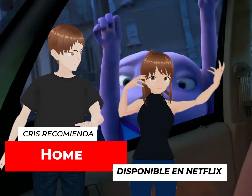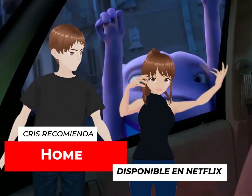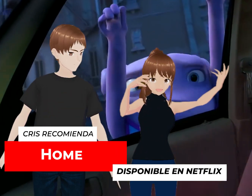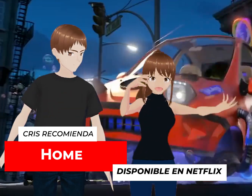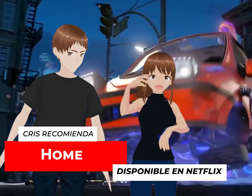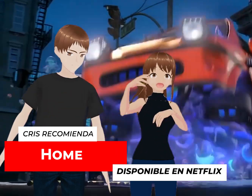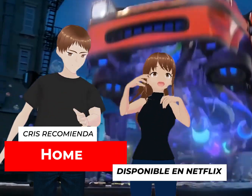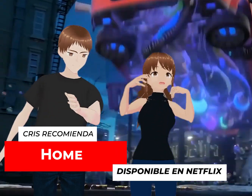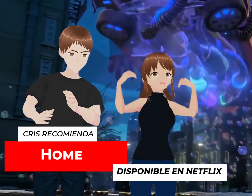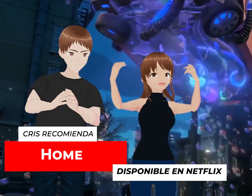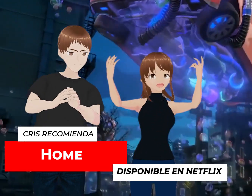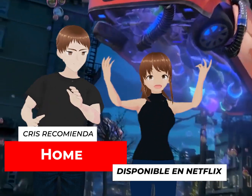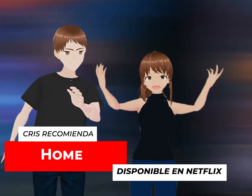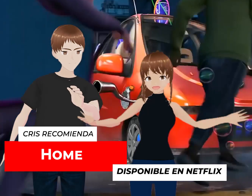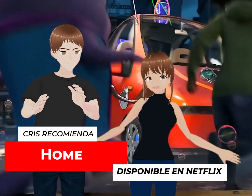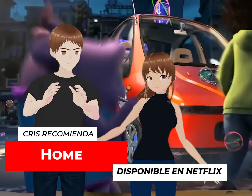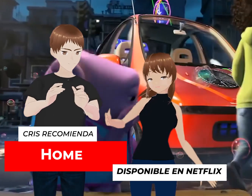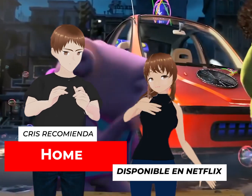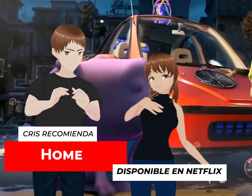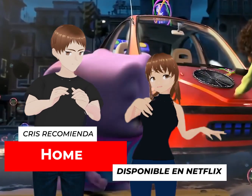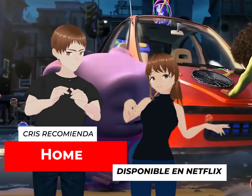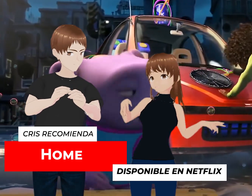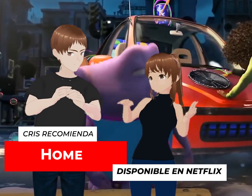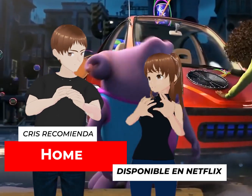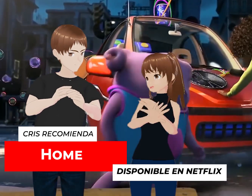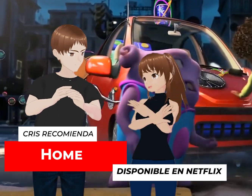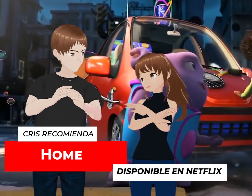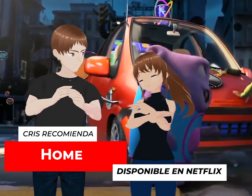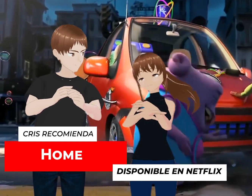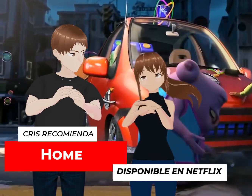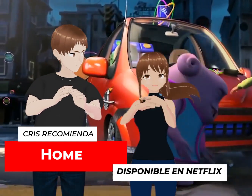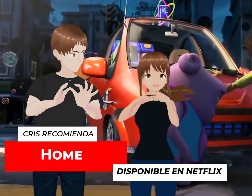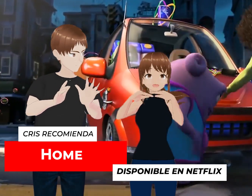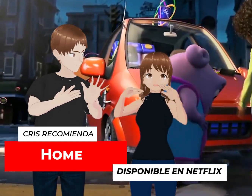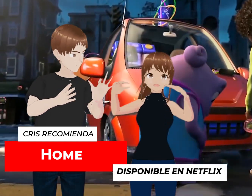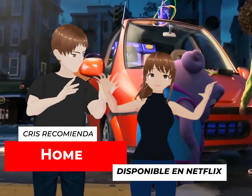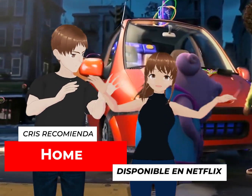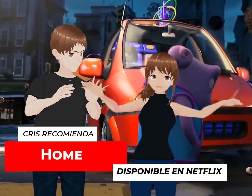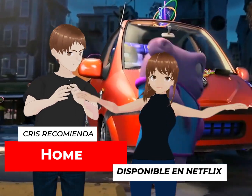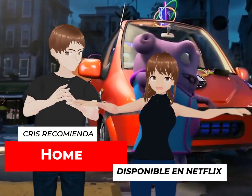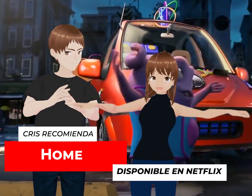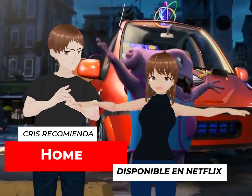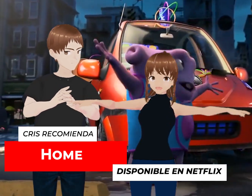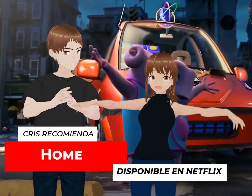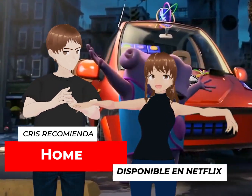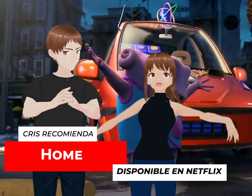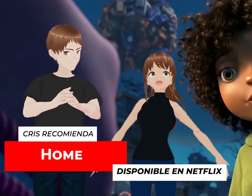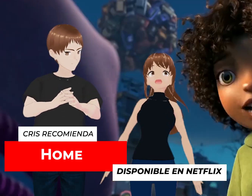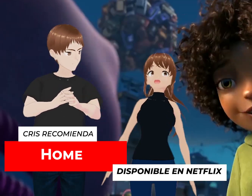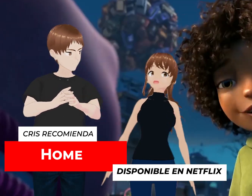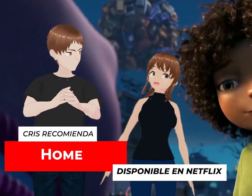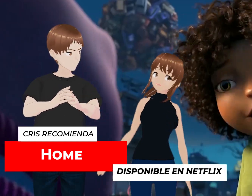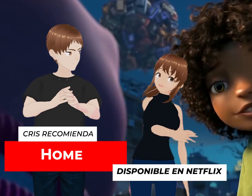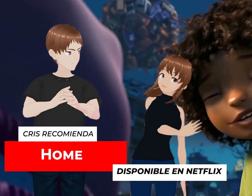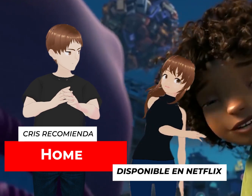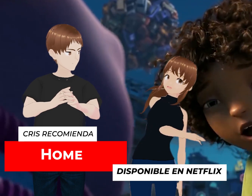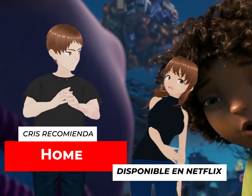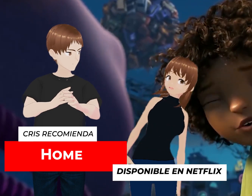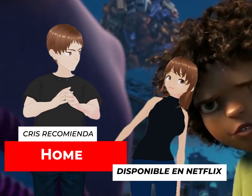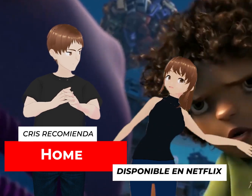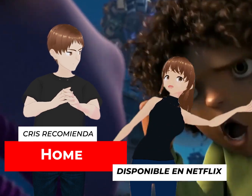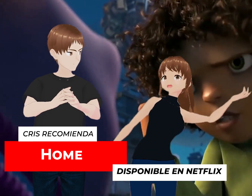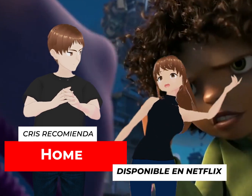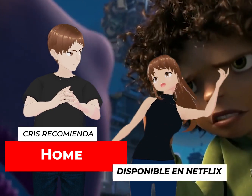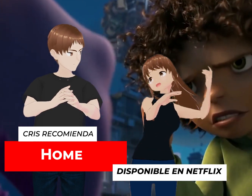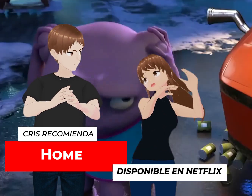muy entusiasta, muy alegre cuando su especie es así plana, plana, plana, plana. Y ella, por el